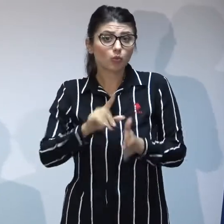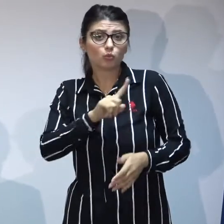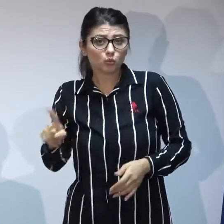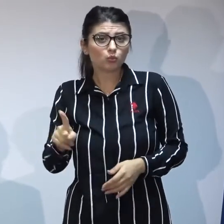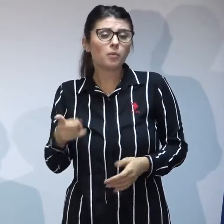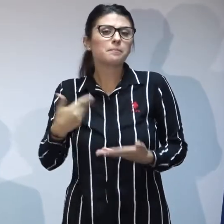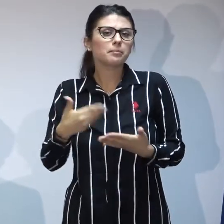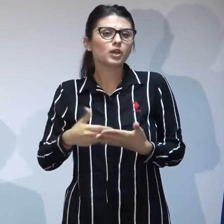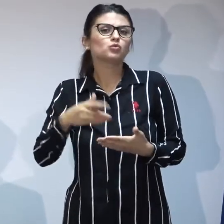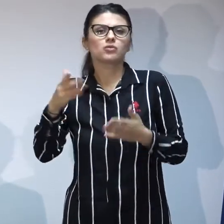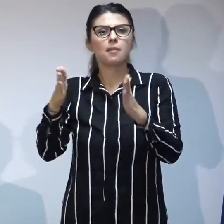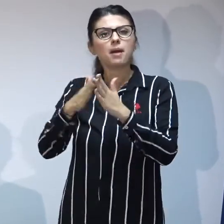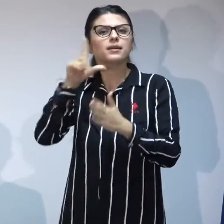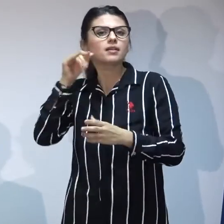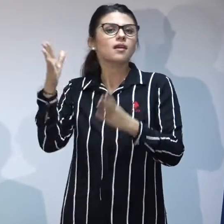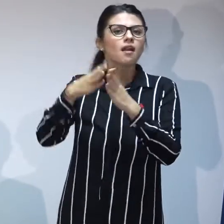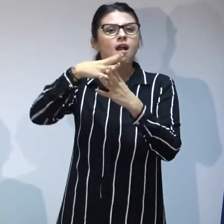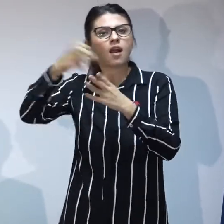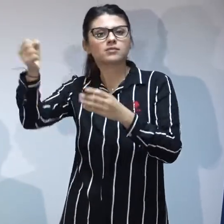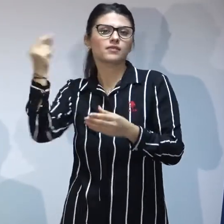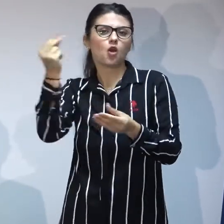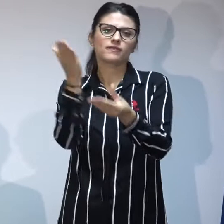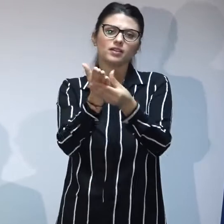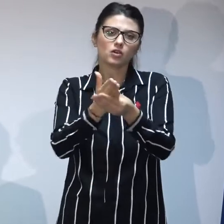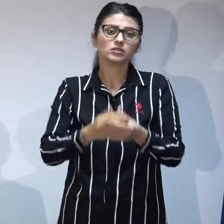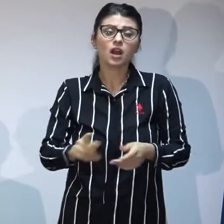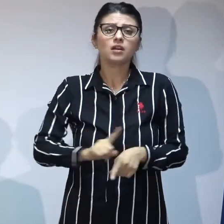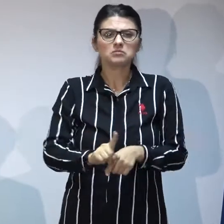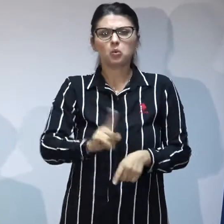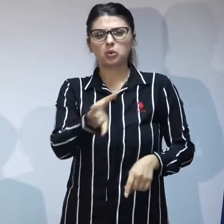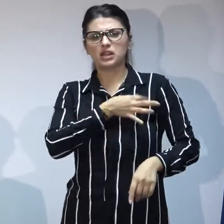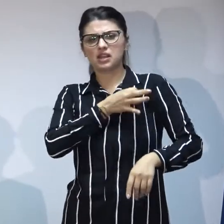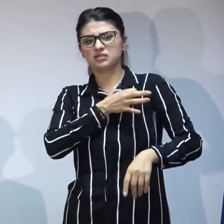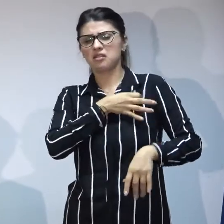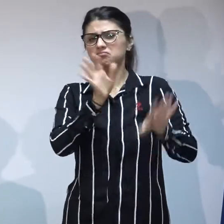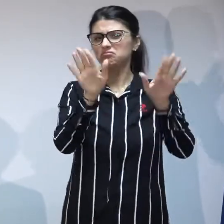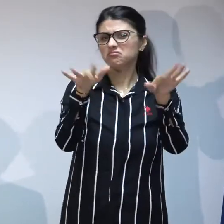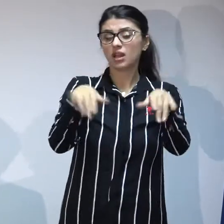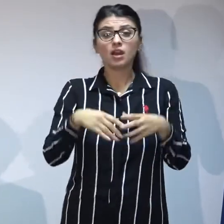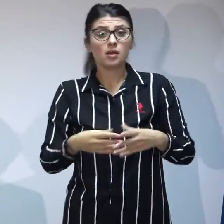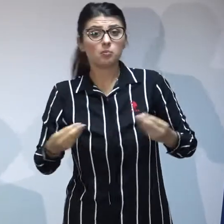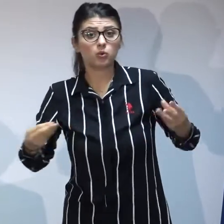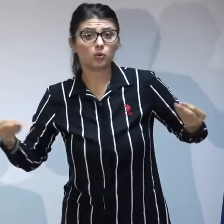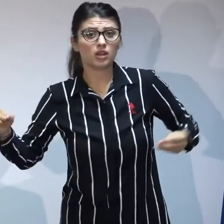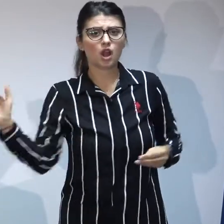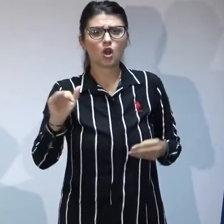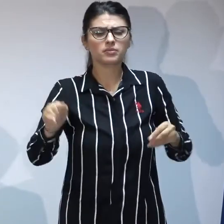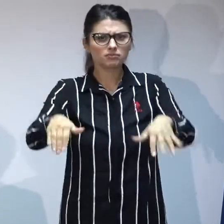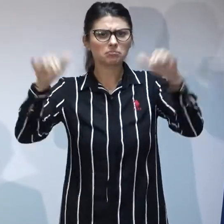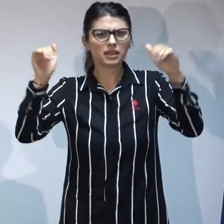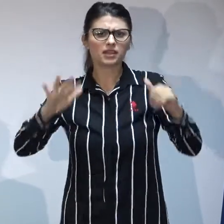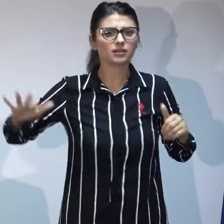această lipsă de asumare a făcut de-a lungul timpului să rămână blocați în sistem zeci de mii de copii